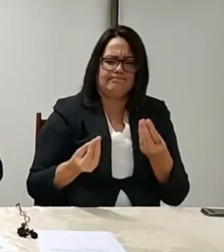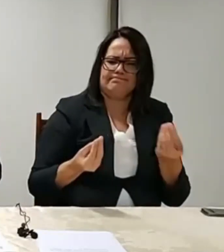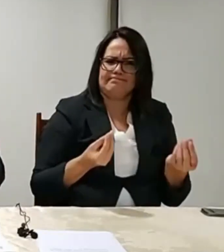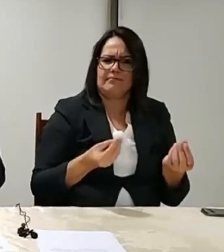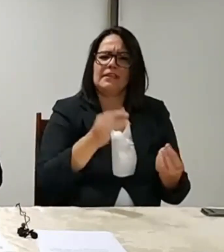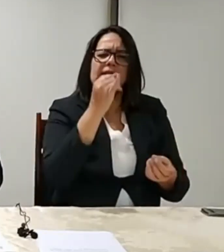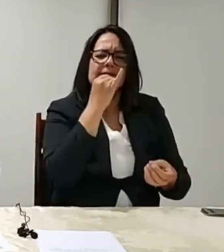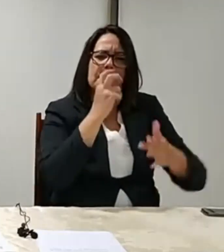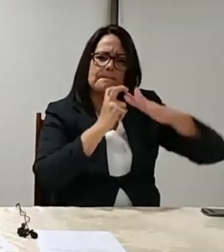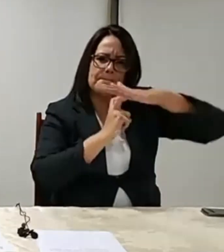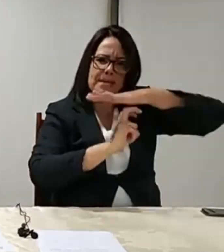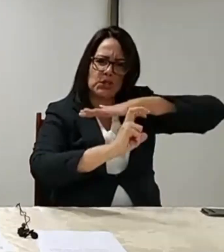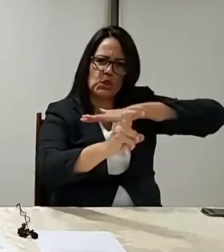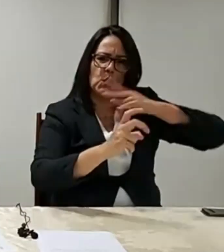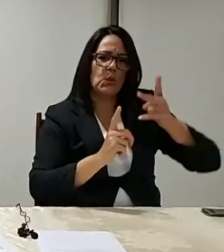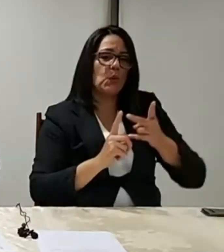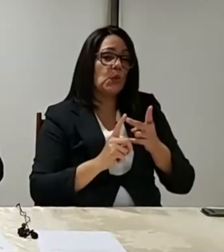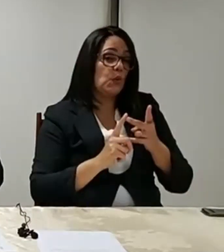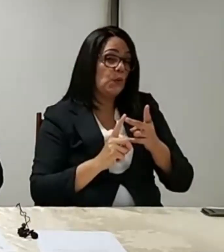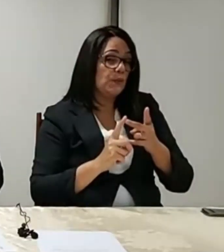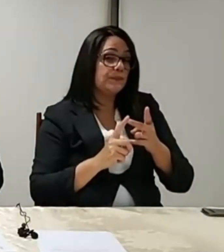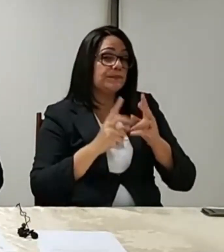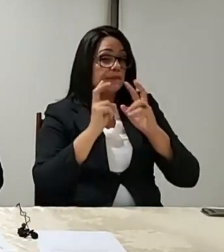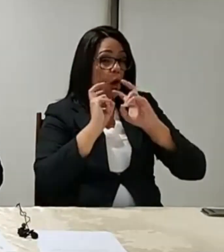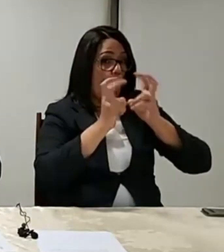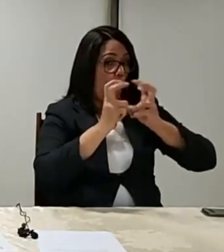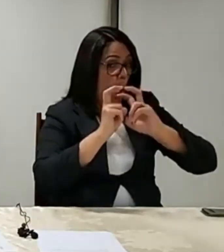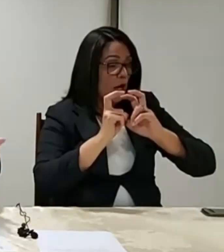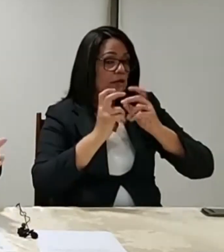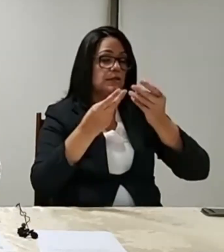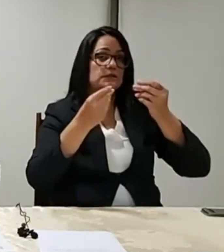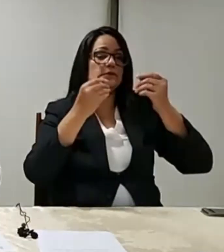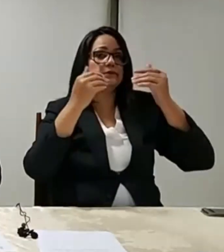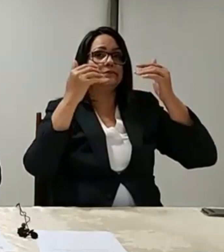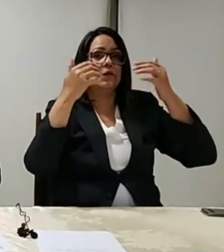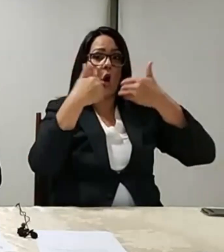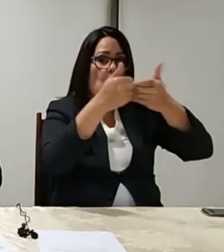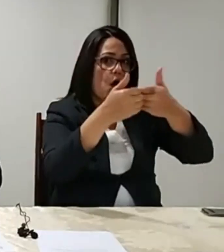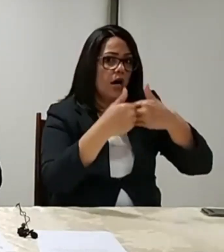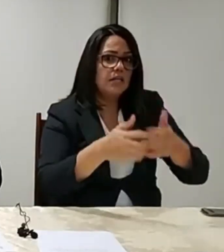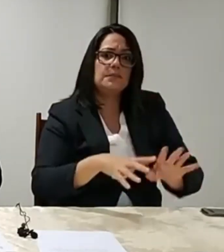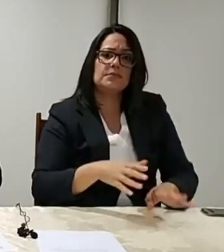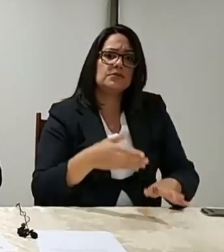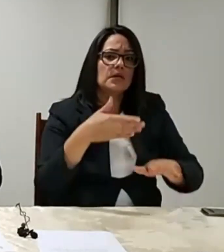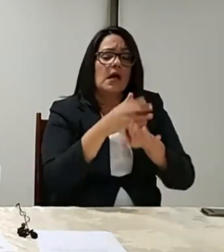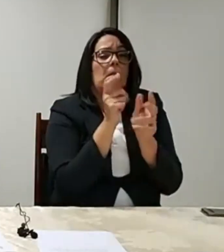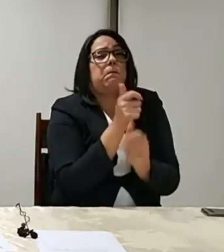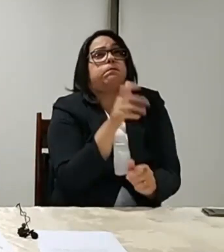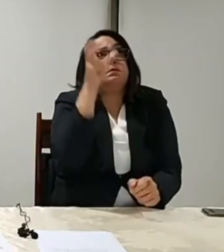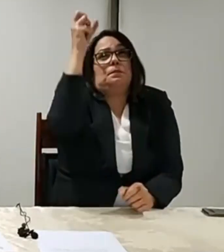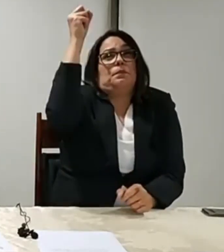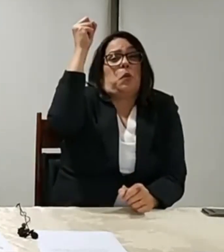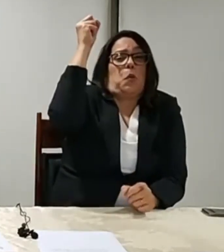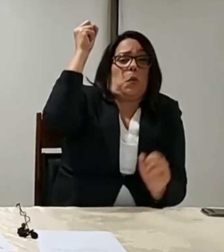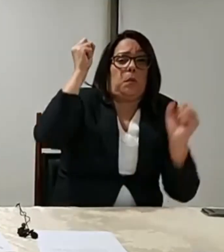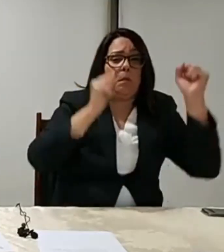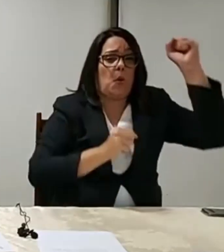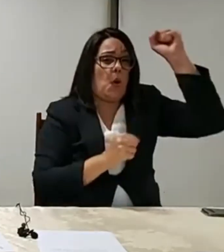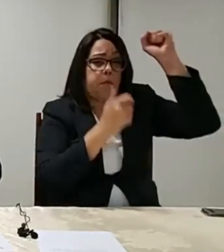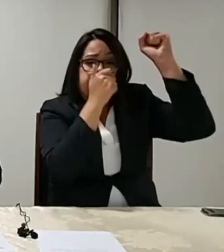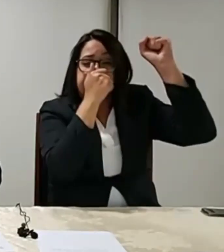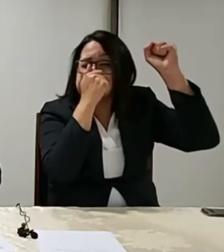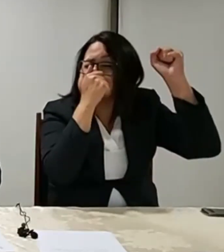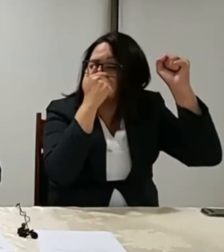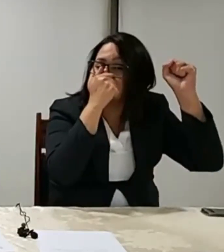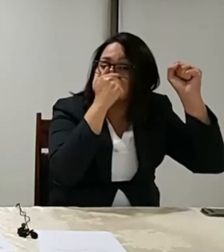metrô, o ônibus, o pessoal está assim, apinhado lá dentro. Não adianta botar massa lá dentro, pessoal. Um ônibus assim, lotado, igual a lata